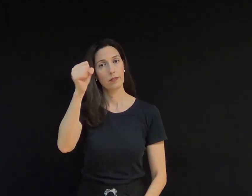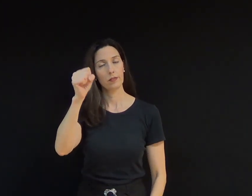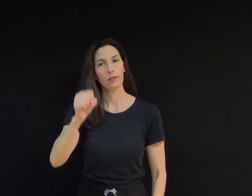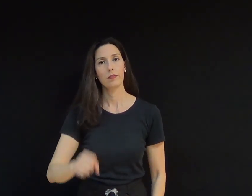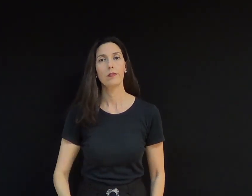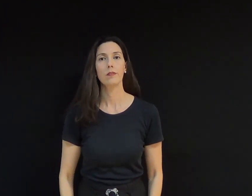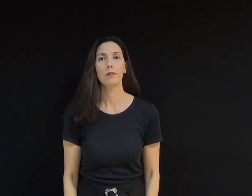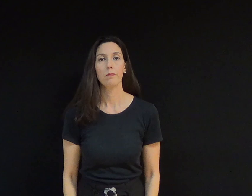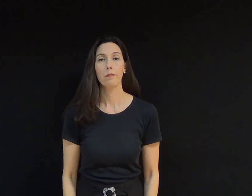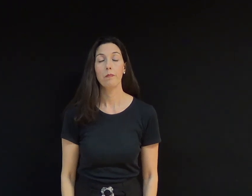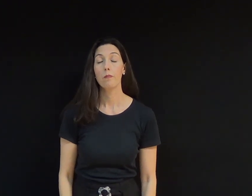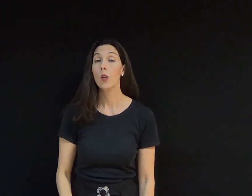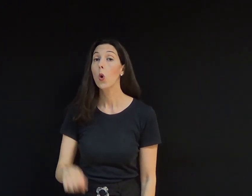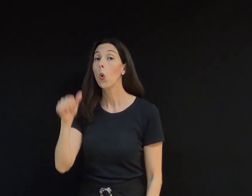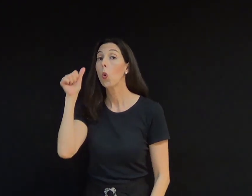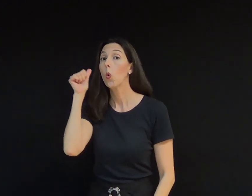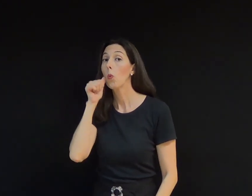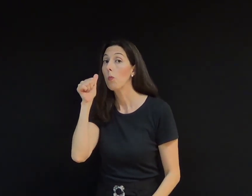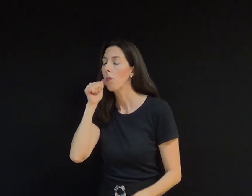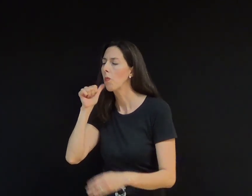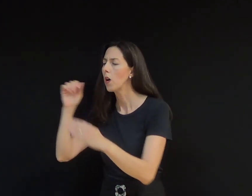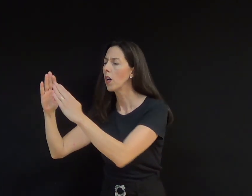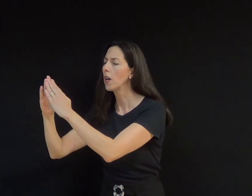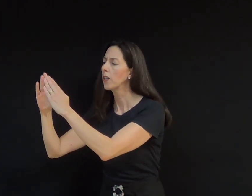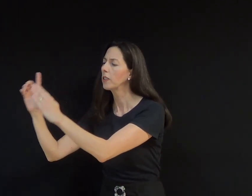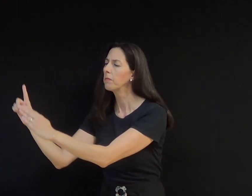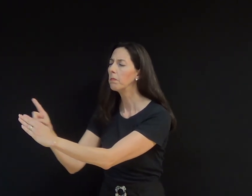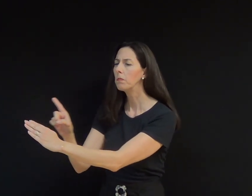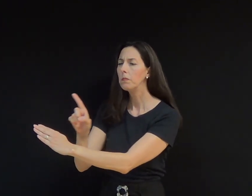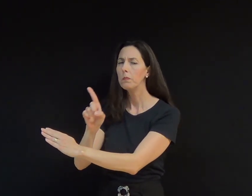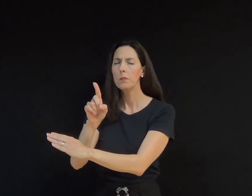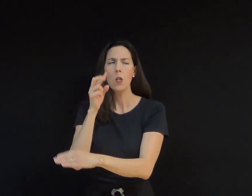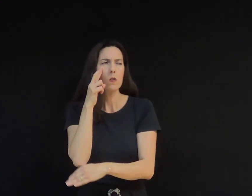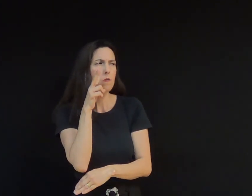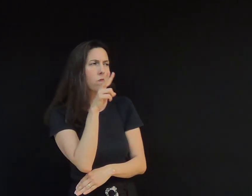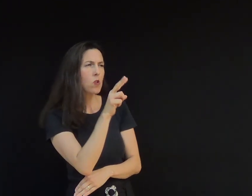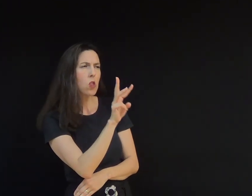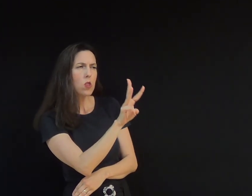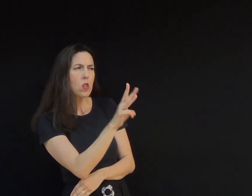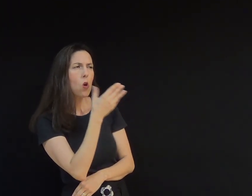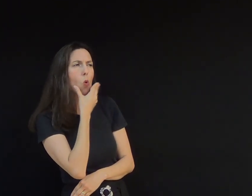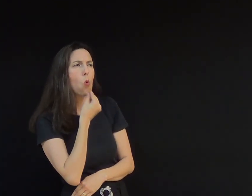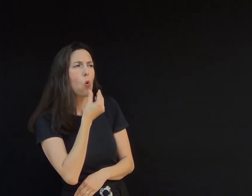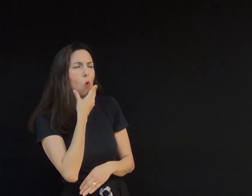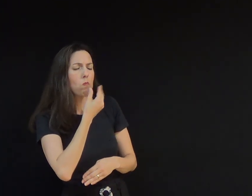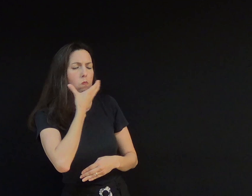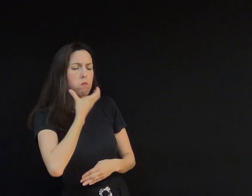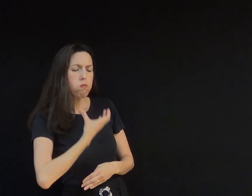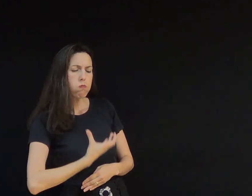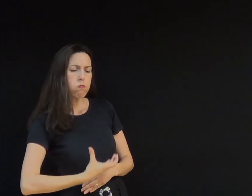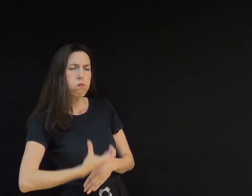Uma mulher saiu de sua casa e viu três homens com longas barbas brancas sentadas em frente ao quintal dela.